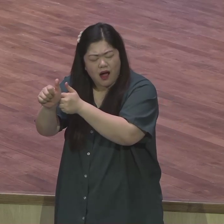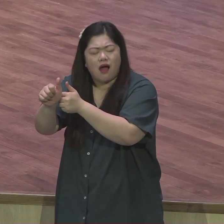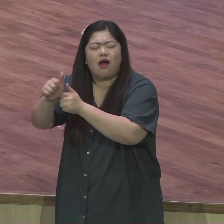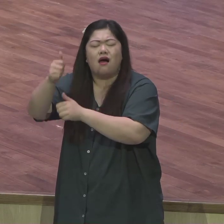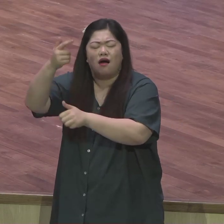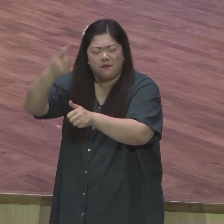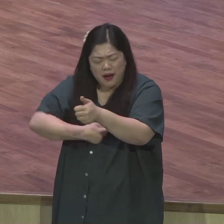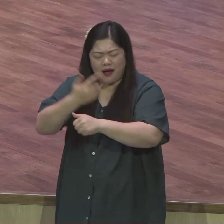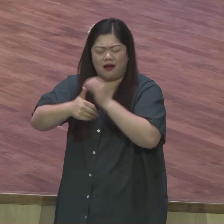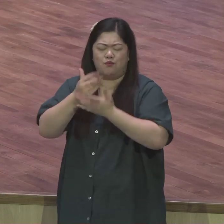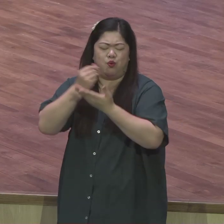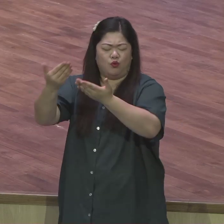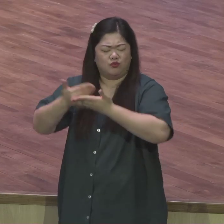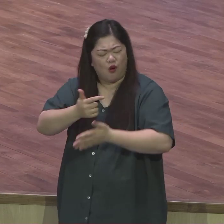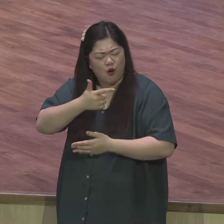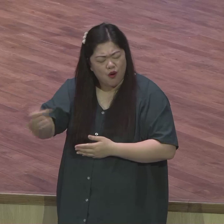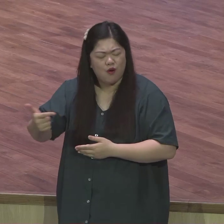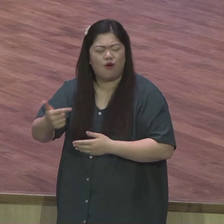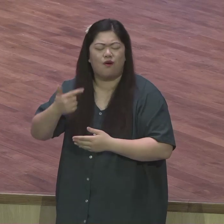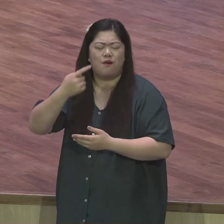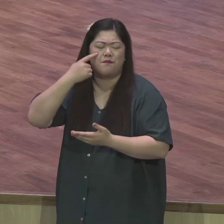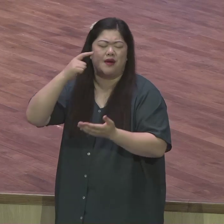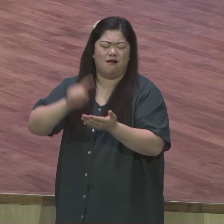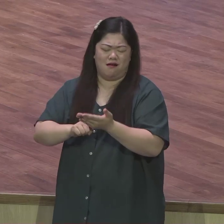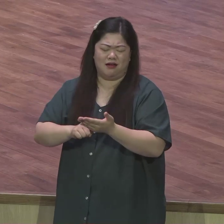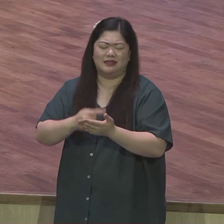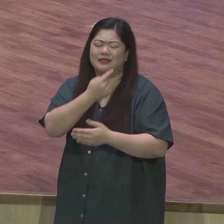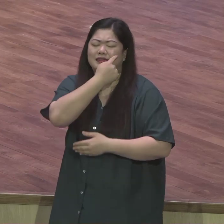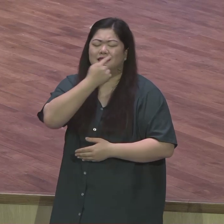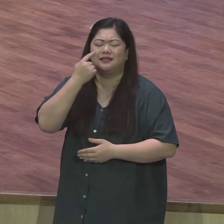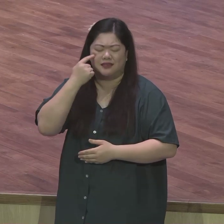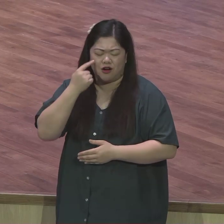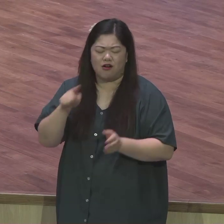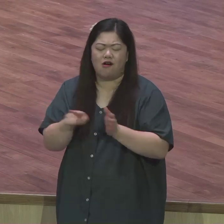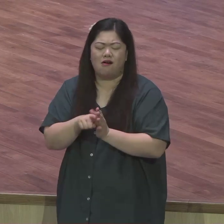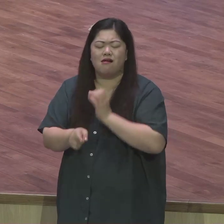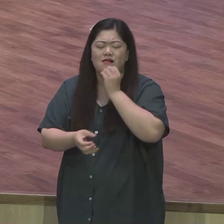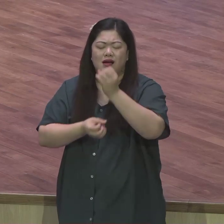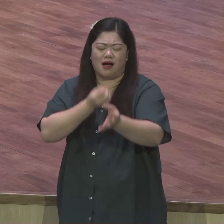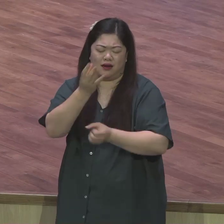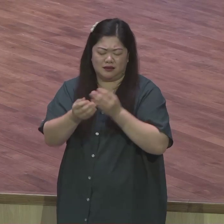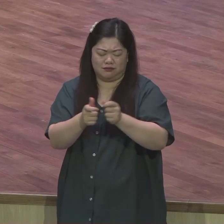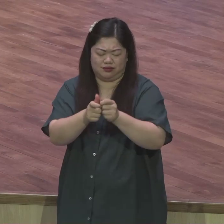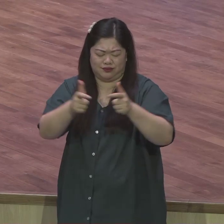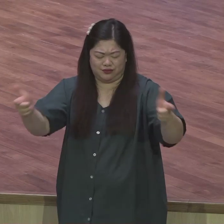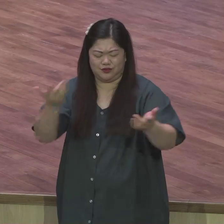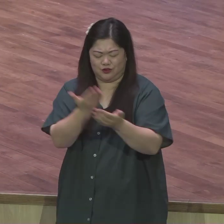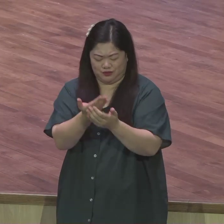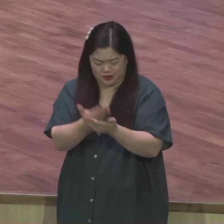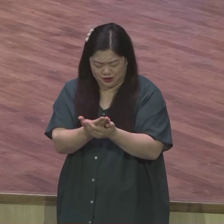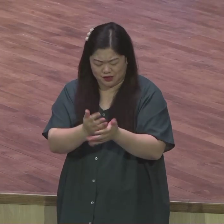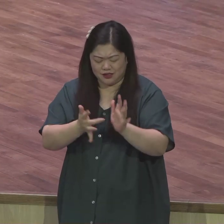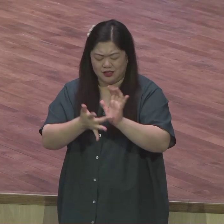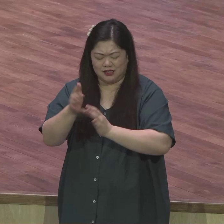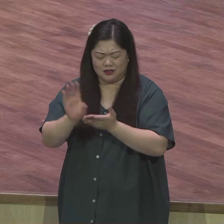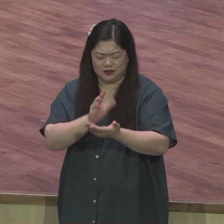놀라운 보너스를 받는 증거들이 간증들이 넘치게 하여 주옵사사 예수의 성도를 받들어 기도합니다